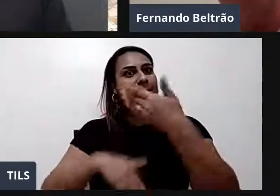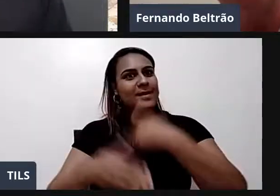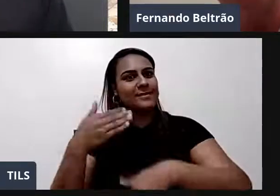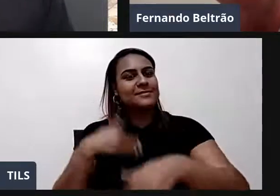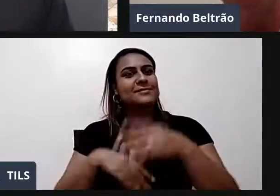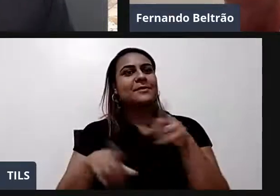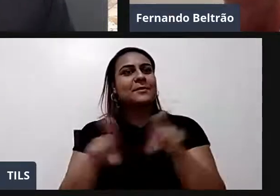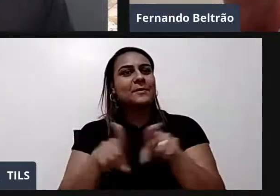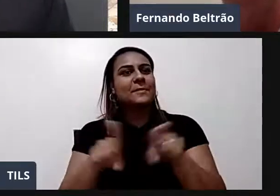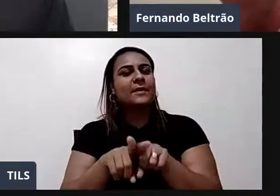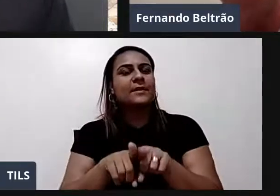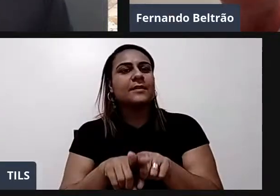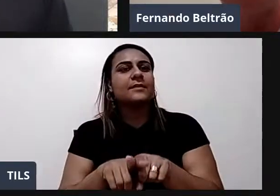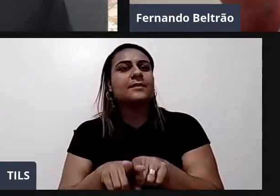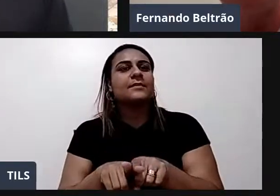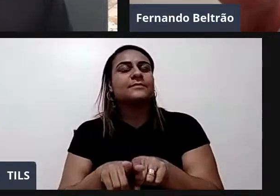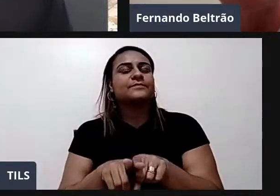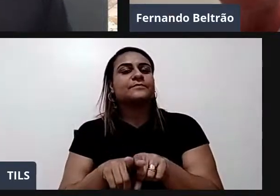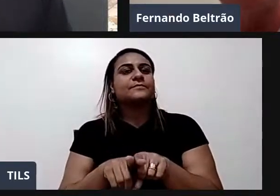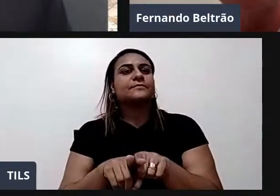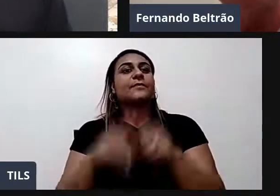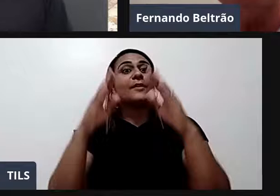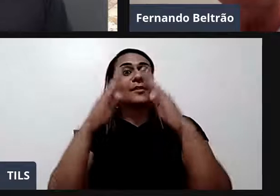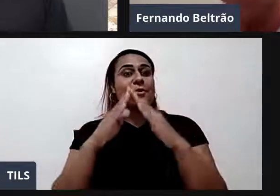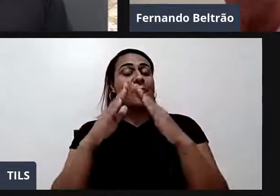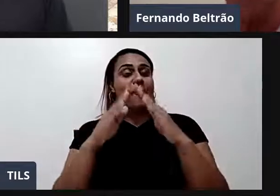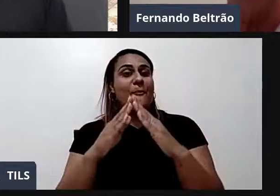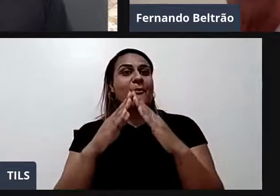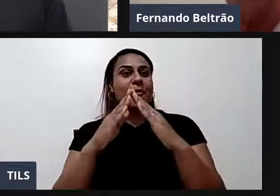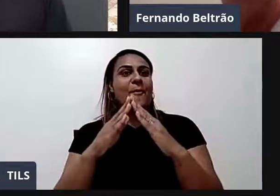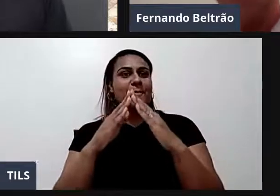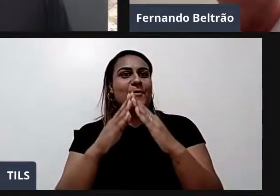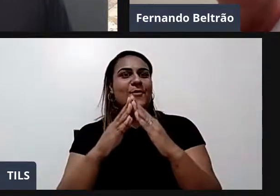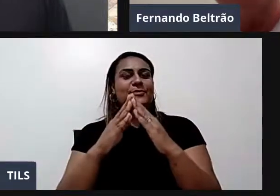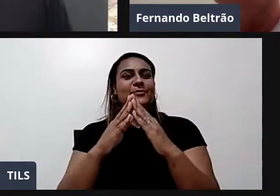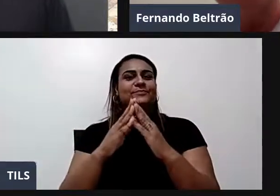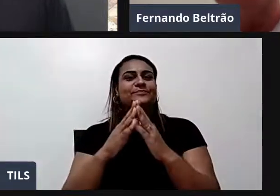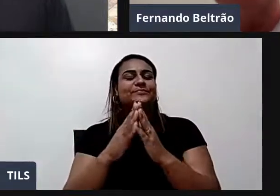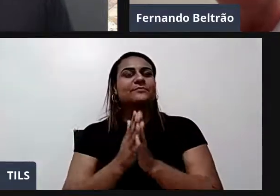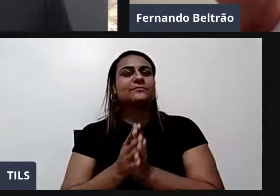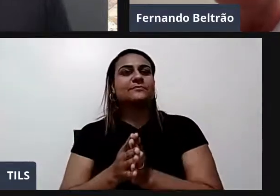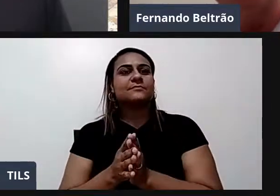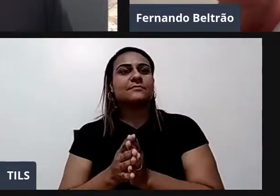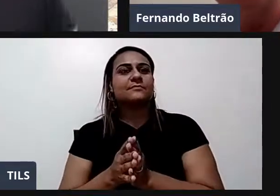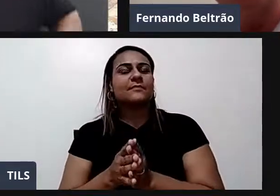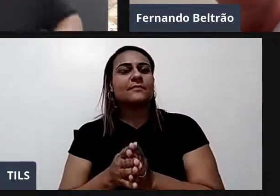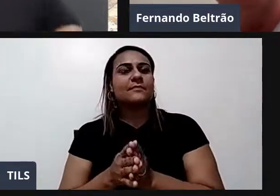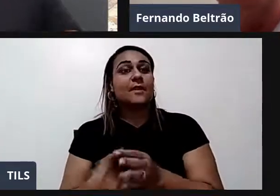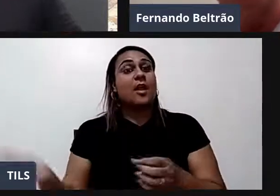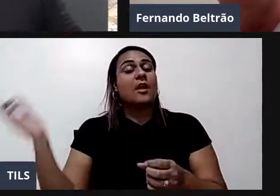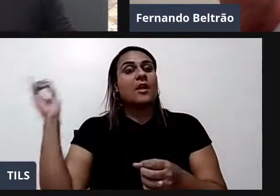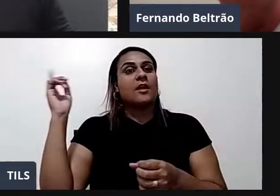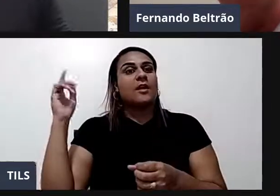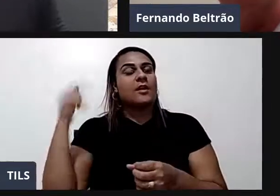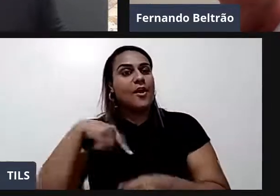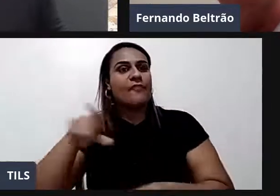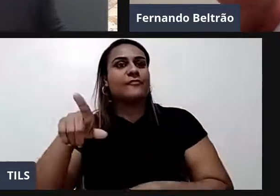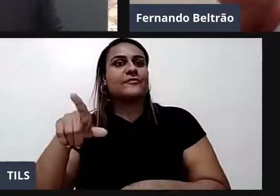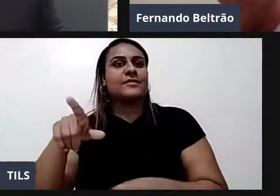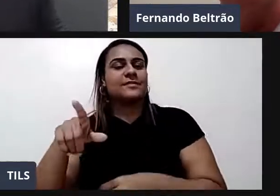Eu moro no Jardim Atlântico que Olinda e a minha filha mora na Macaxeira. Eu vim para a casa dela todos os sábados para ela auxiliar. Essa coisa que você falou